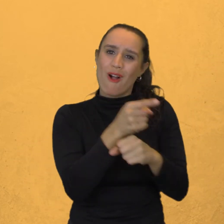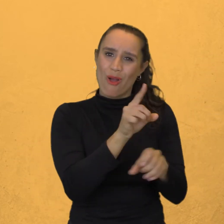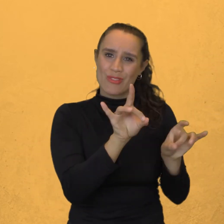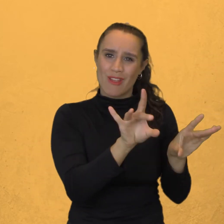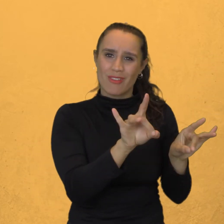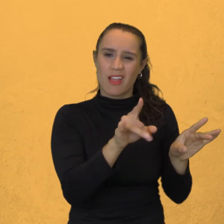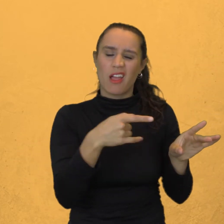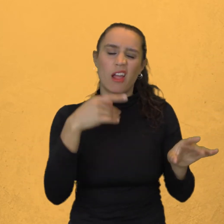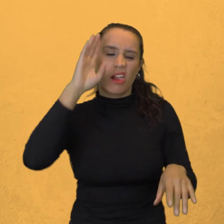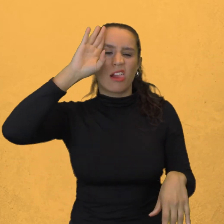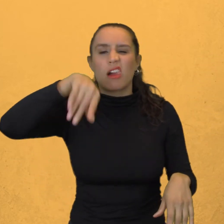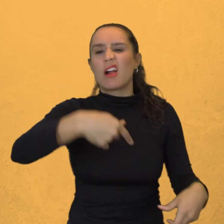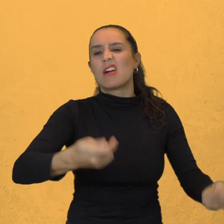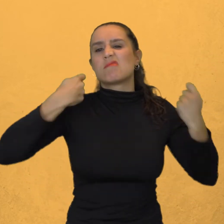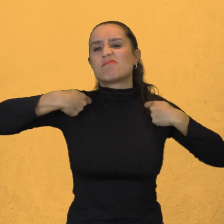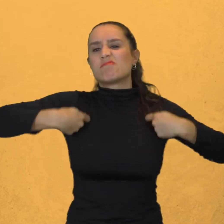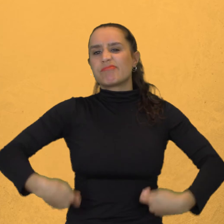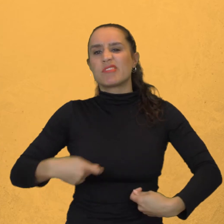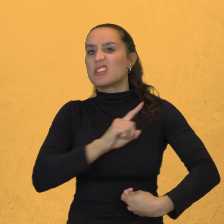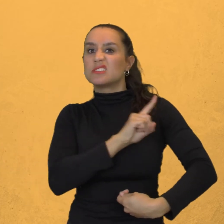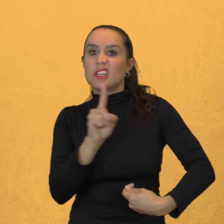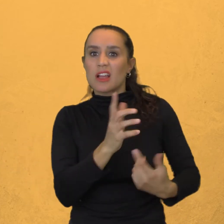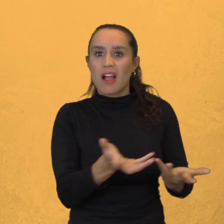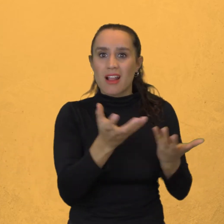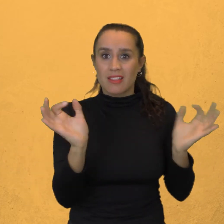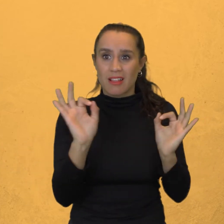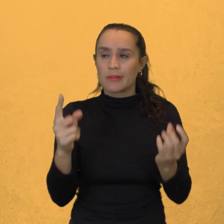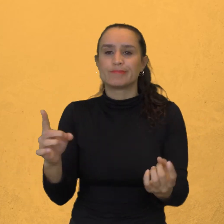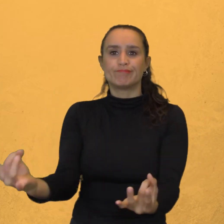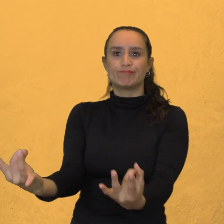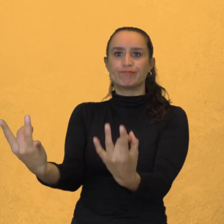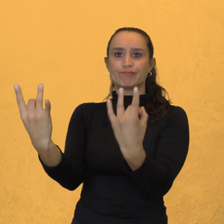desinfectar las prendas Y terminó contagiado de niguas